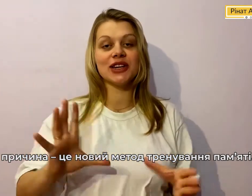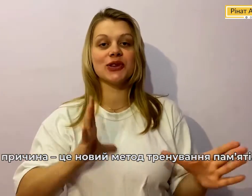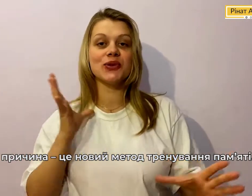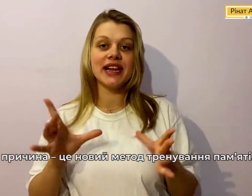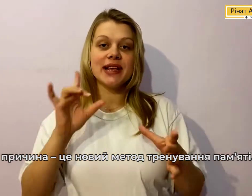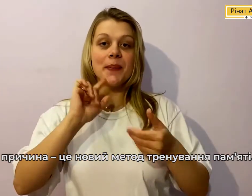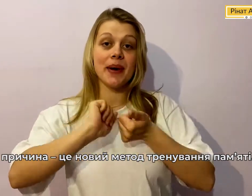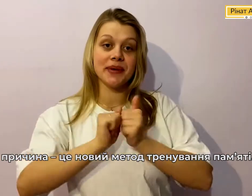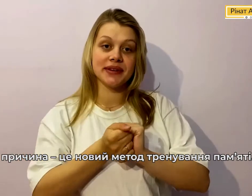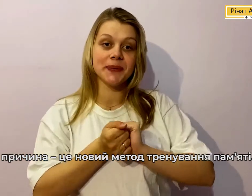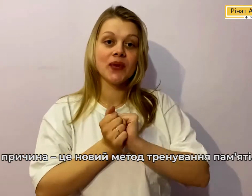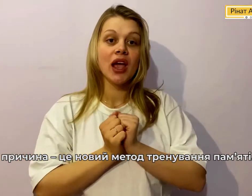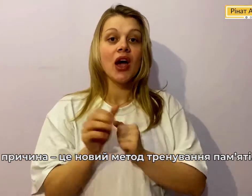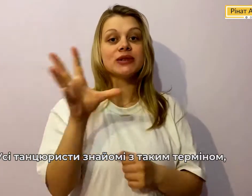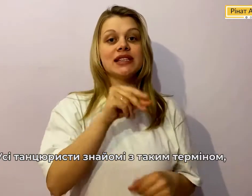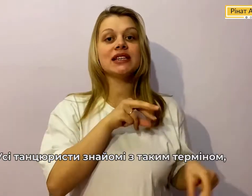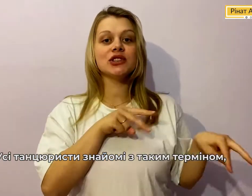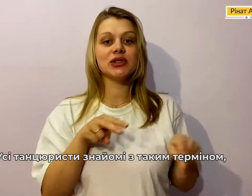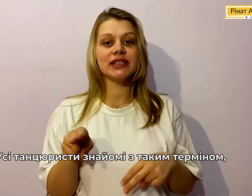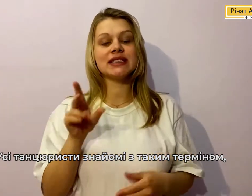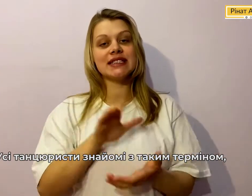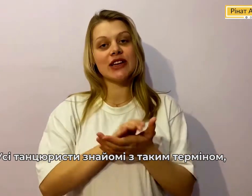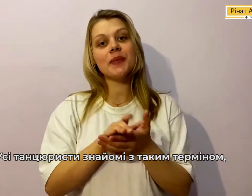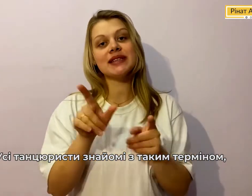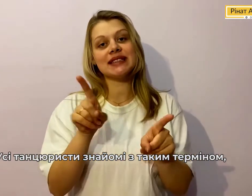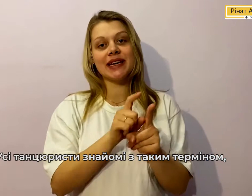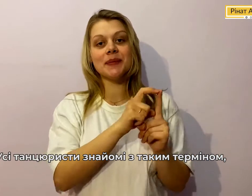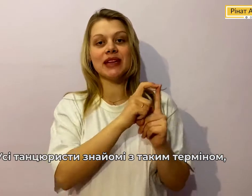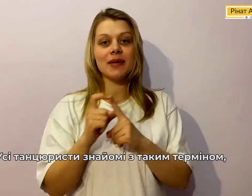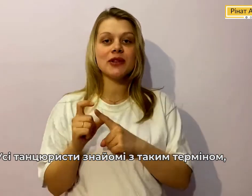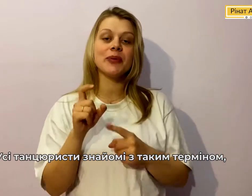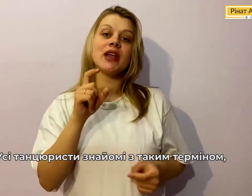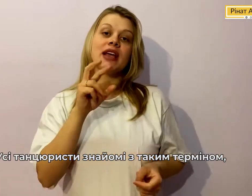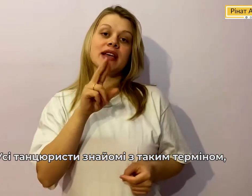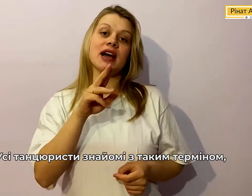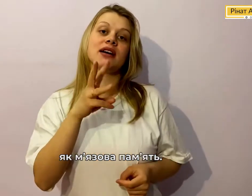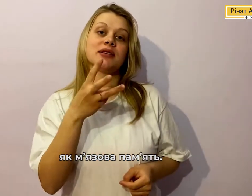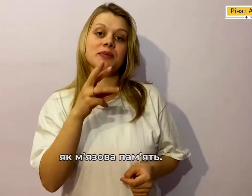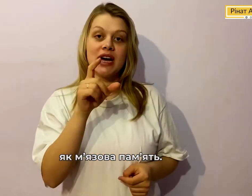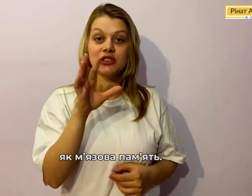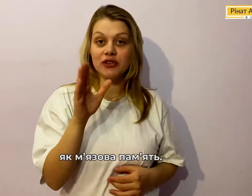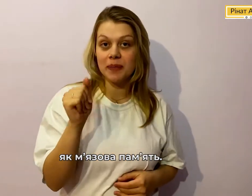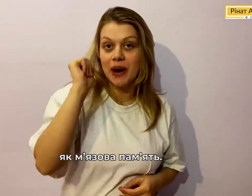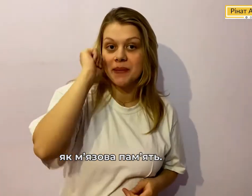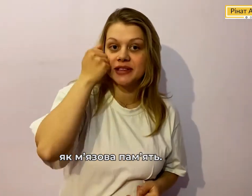Тренування пам'яті Усі танцюристи Знайомі з таким терміном Як В'язова пам'ять